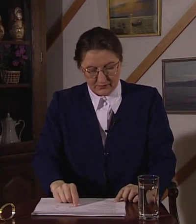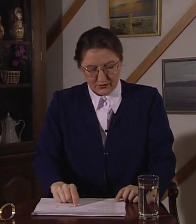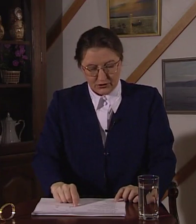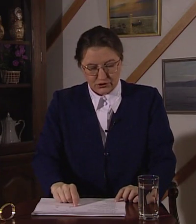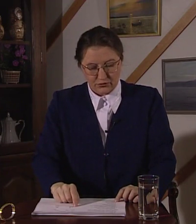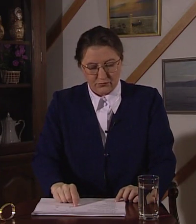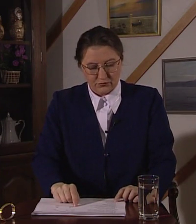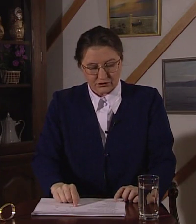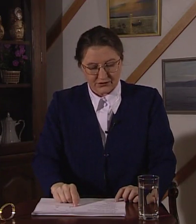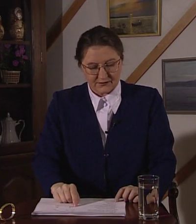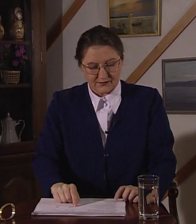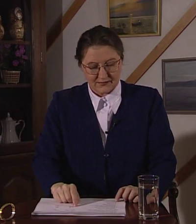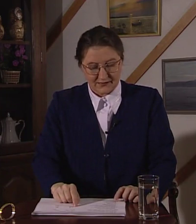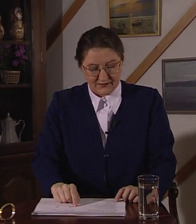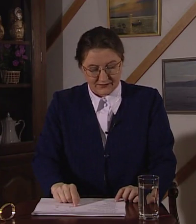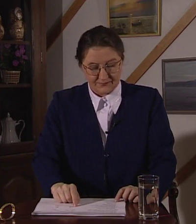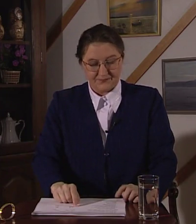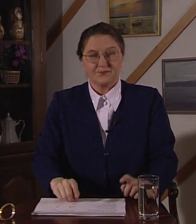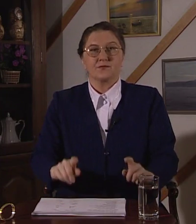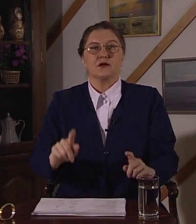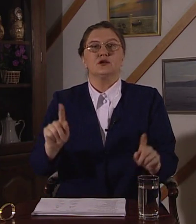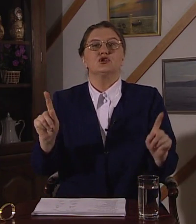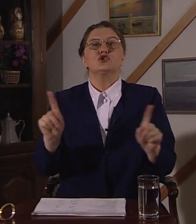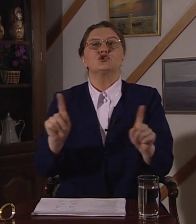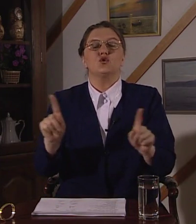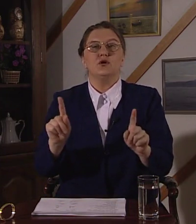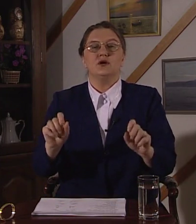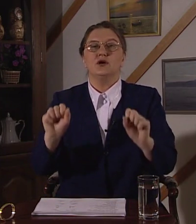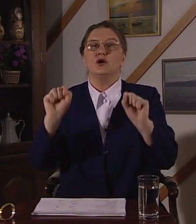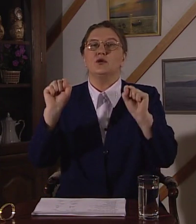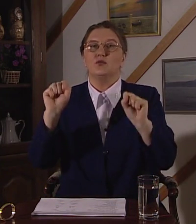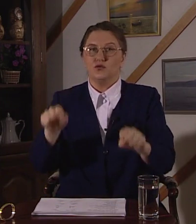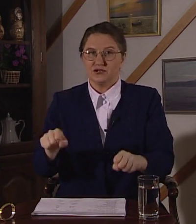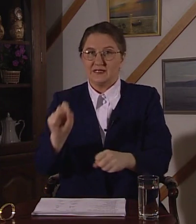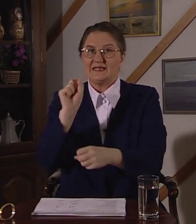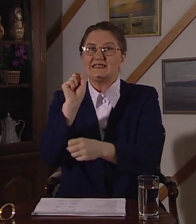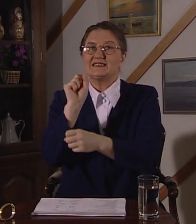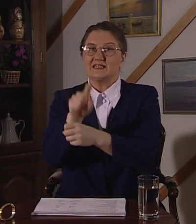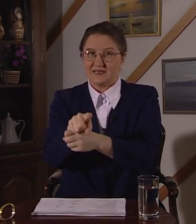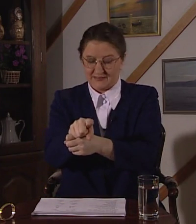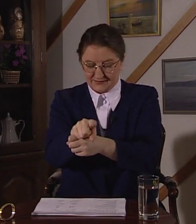Что можно заказать? Что можно заказать?